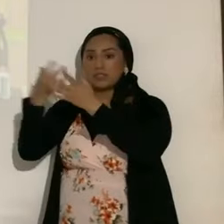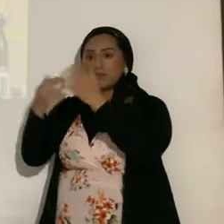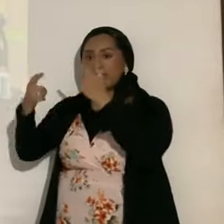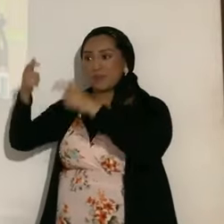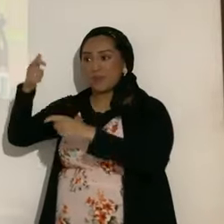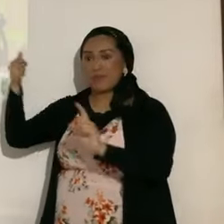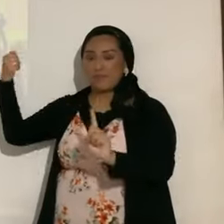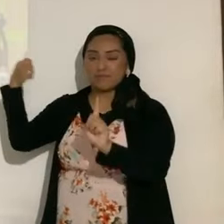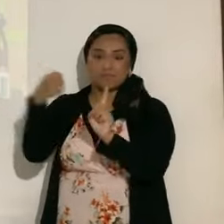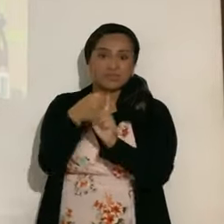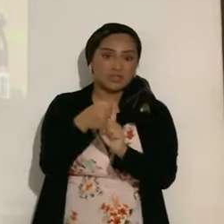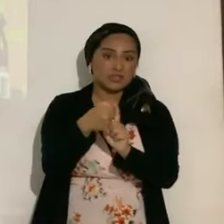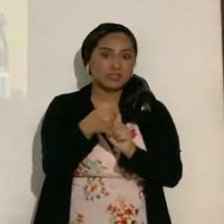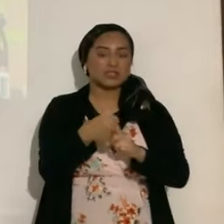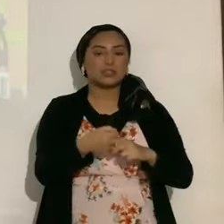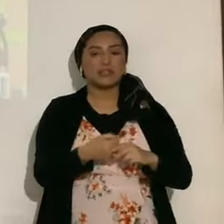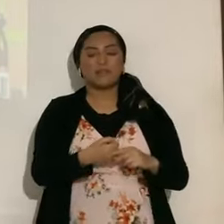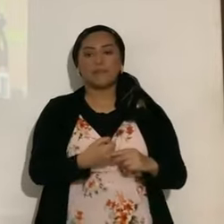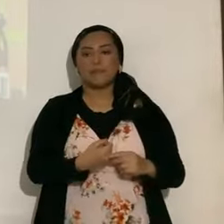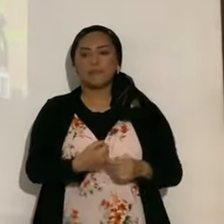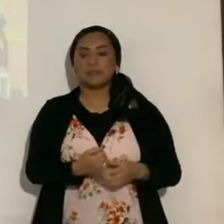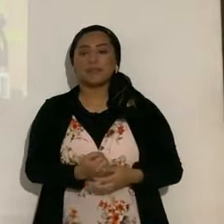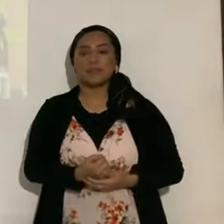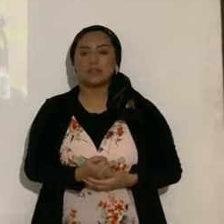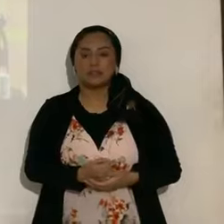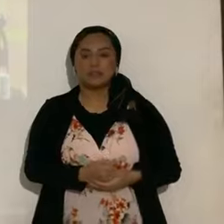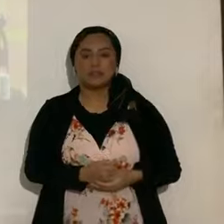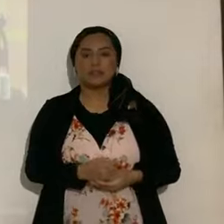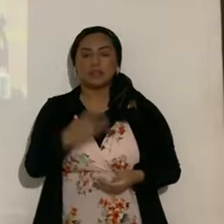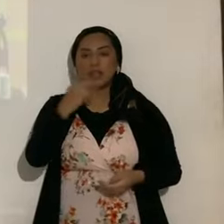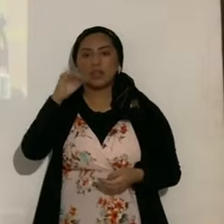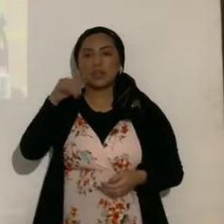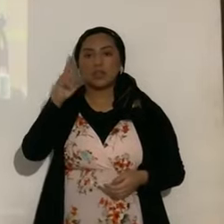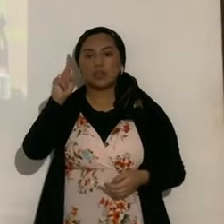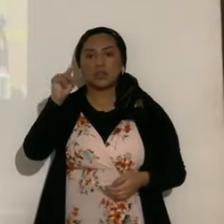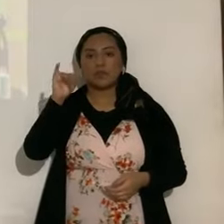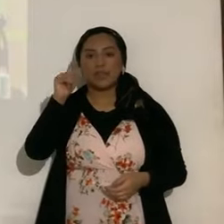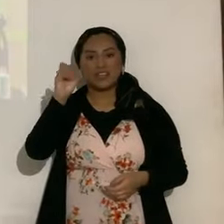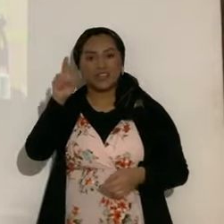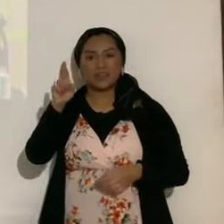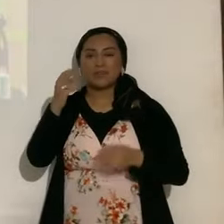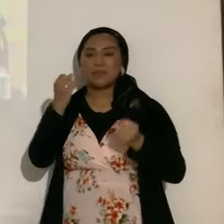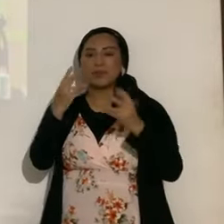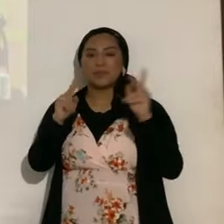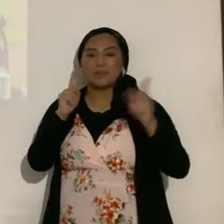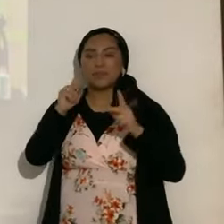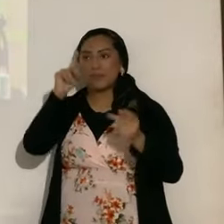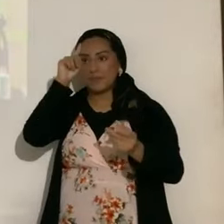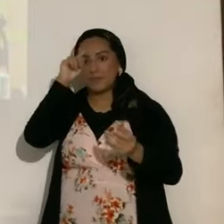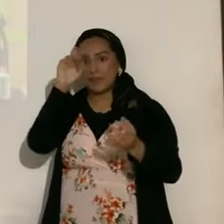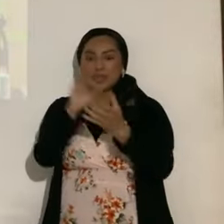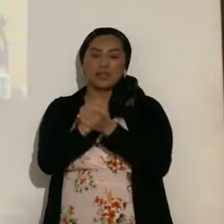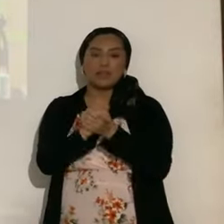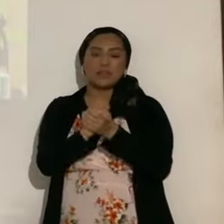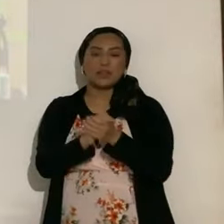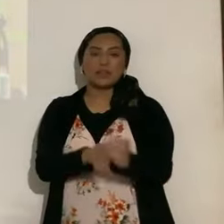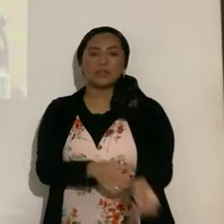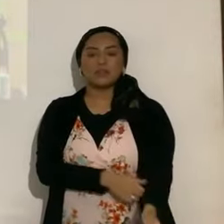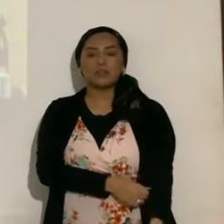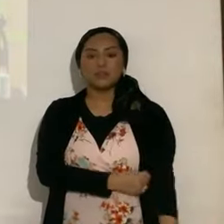Andrómeda, la princesa griega, de los placeres, y Júpiter, que han creído más, y hasta lo invocan, a la hora de que están